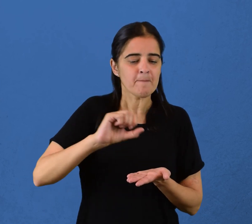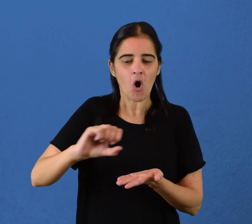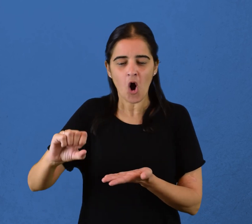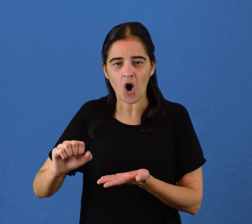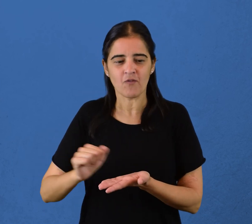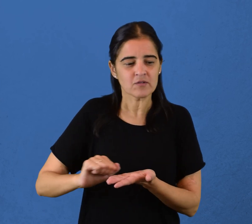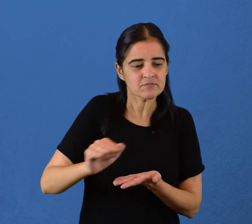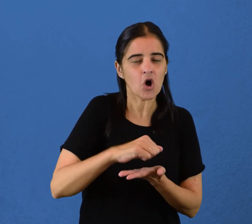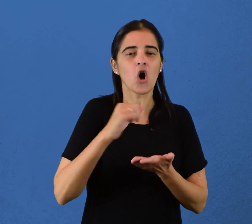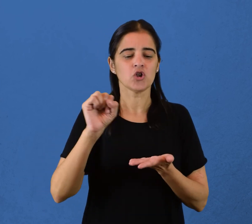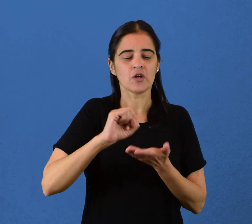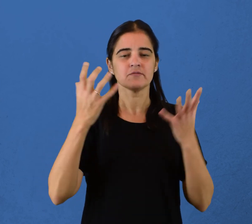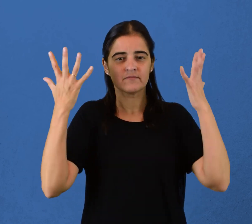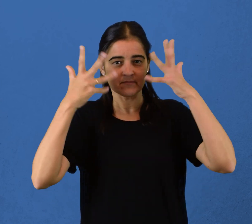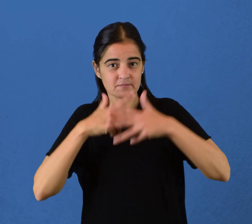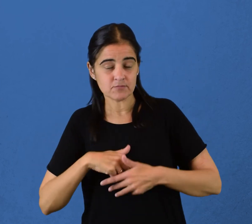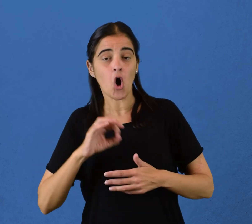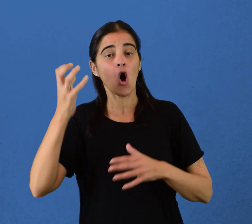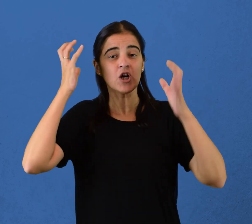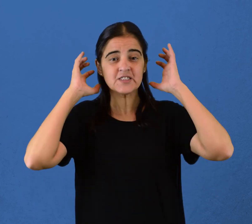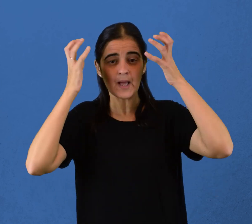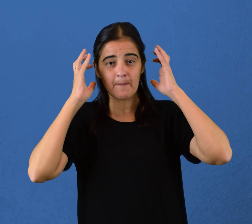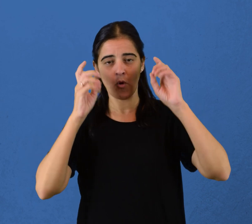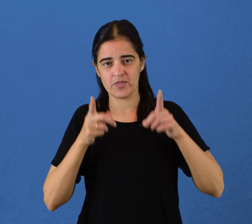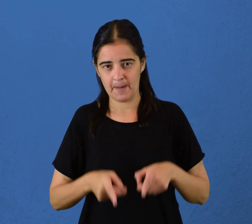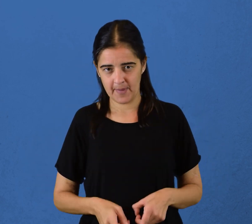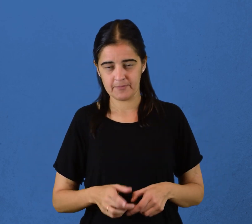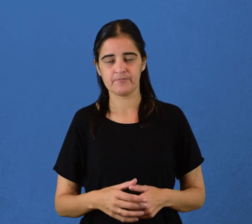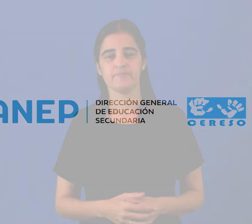superficies, gel de ducha y shampoos. ¡A immediately!